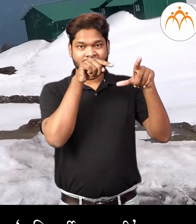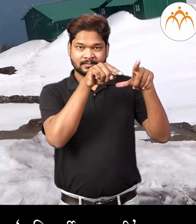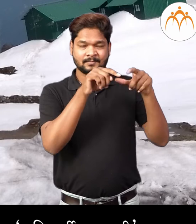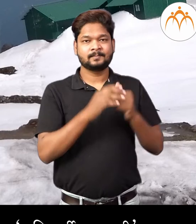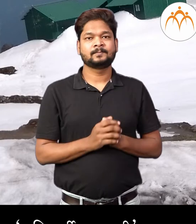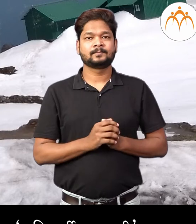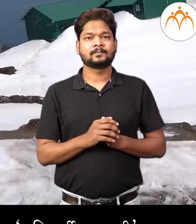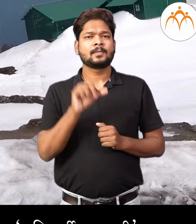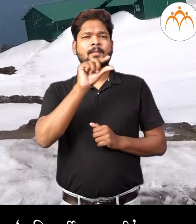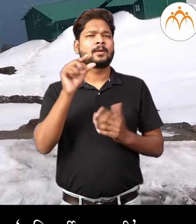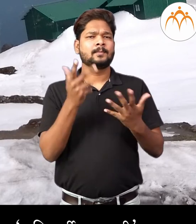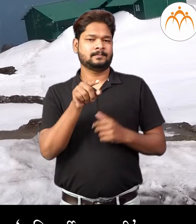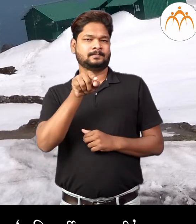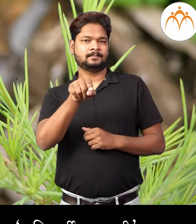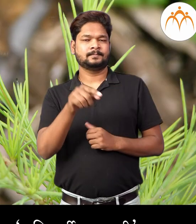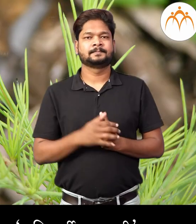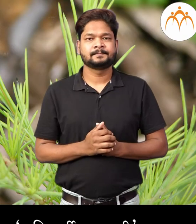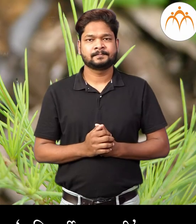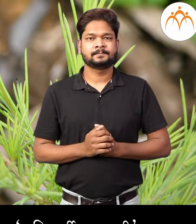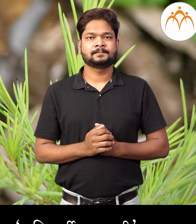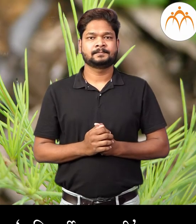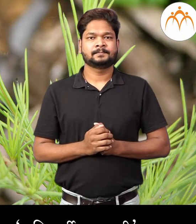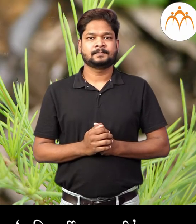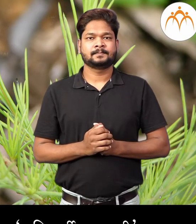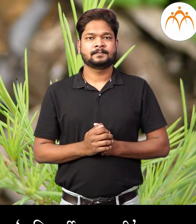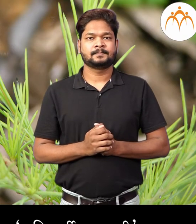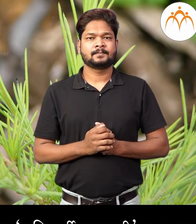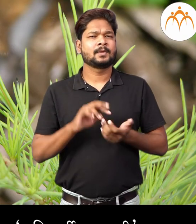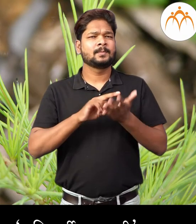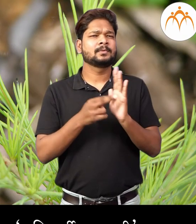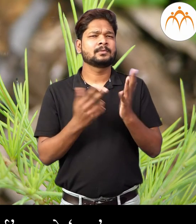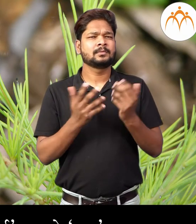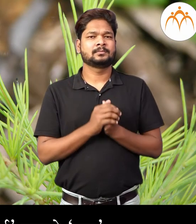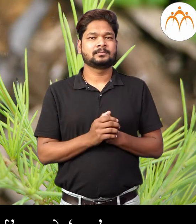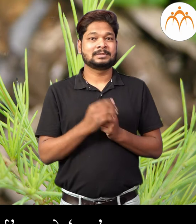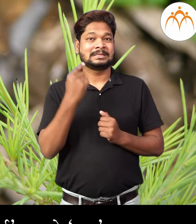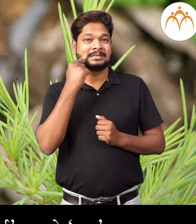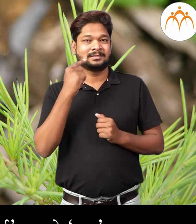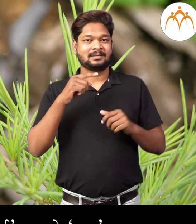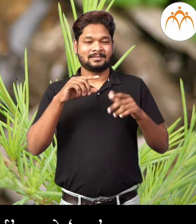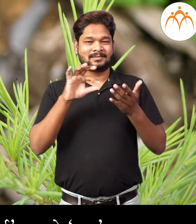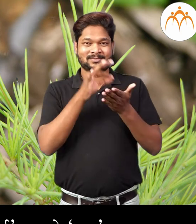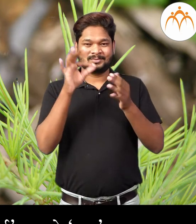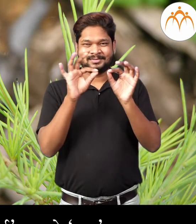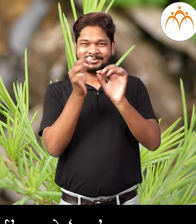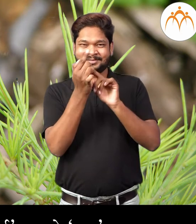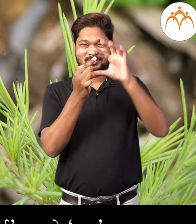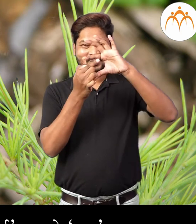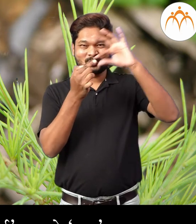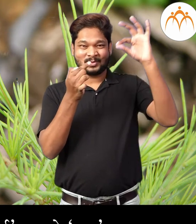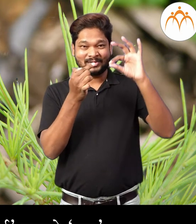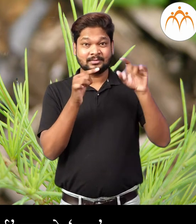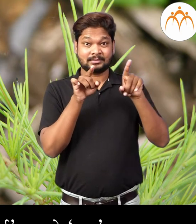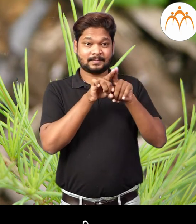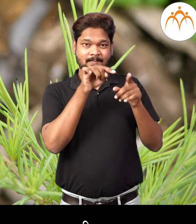वनस्पती अस्तात त्यानना सुची परणी वनस्पती महंटात सुची महंजे सुई, परण महंजे